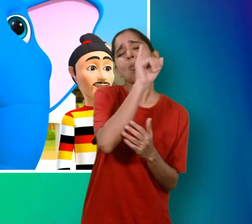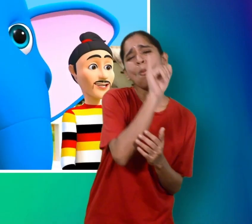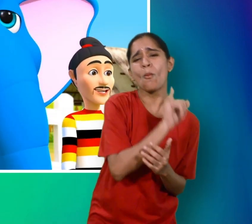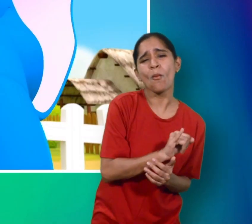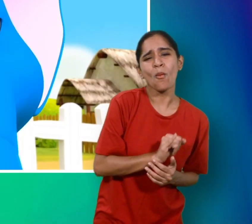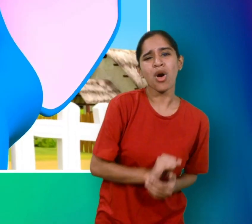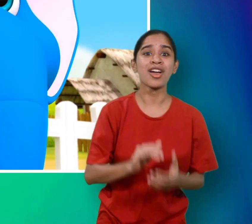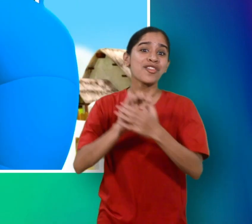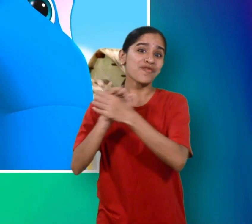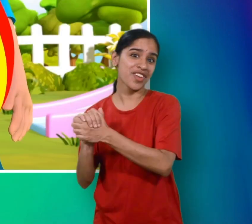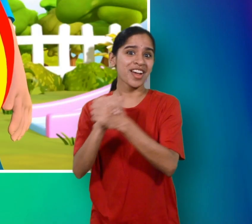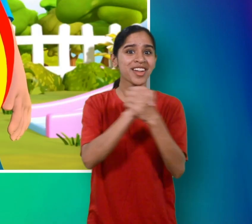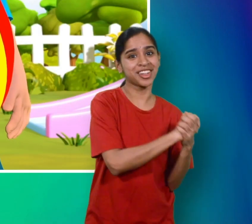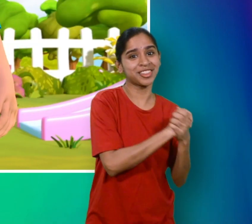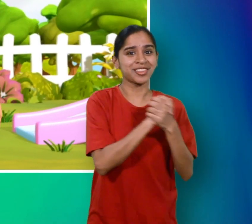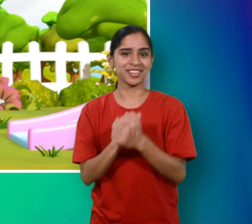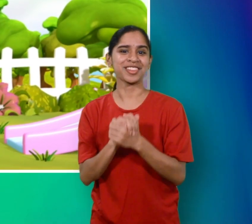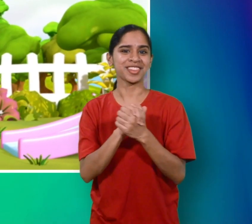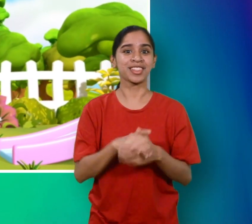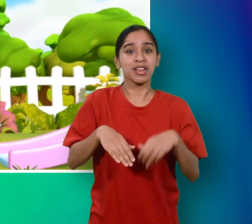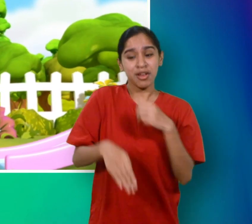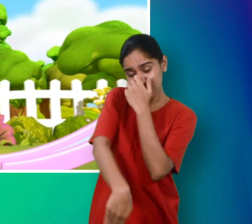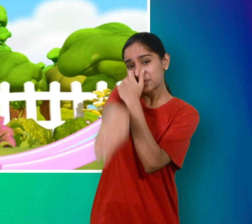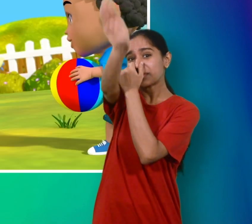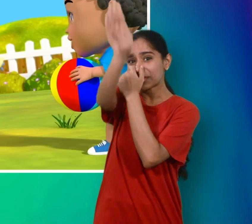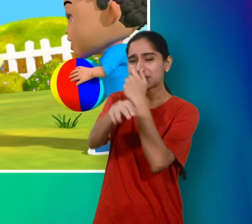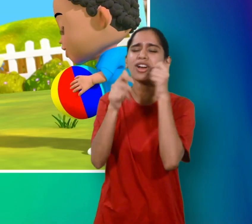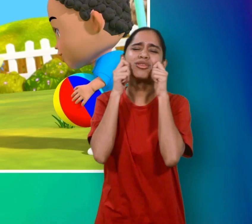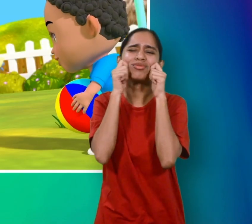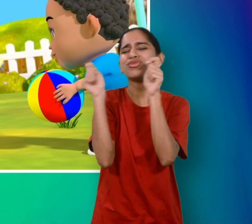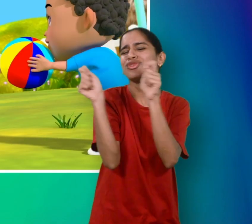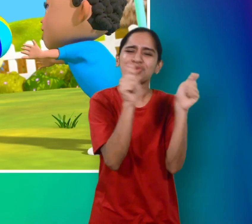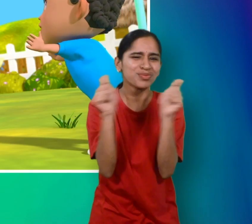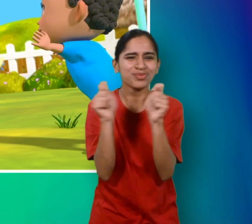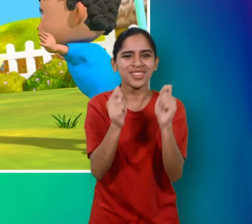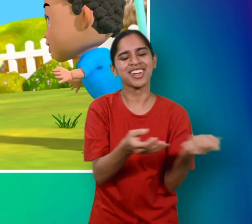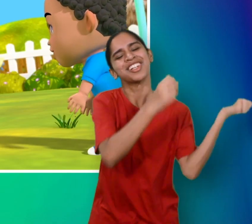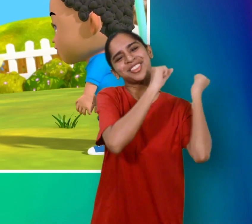मोटू पदलू थे दो साथ ही लाए एक प्यारा सहाथी